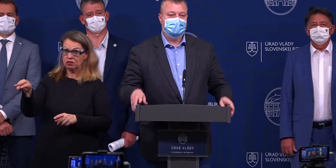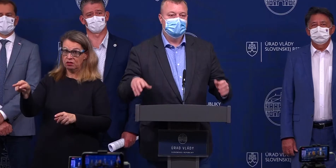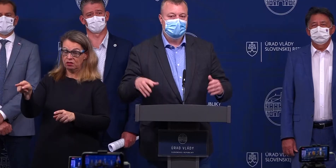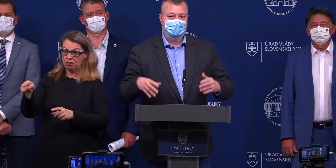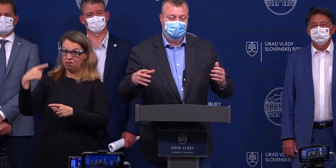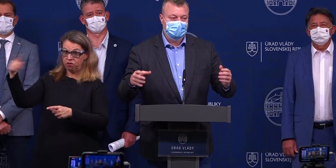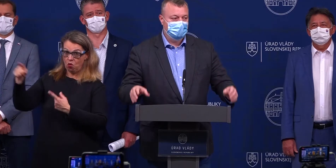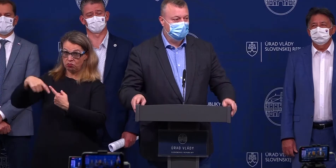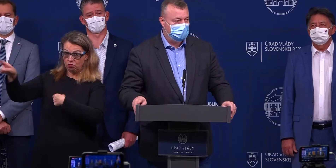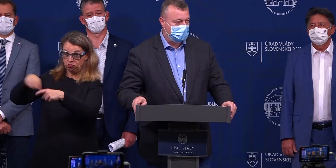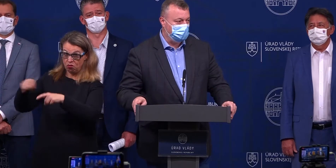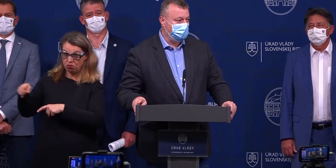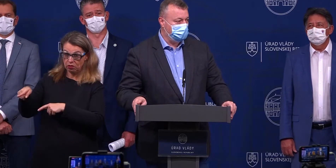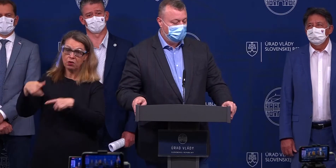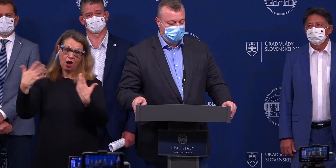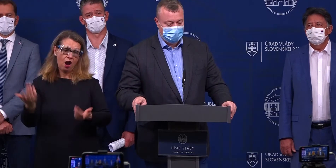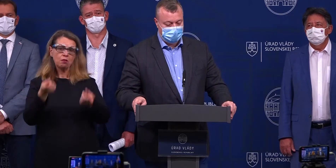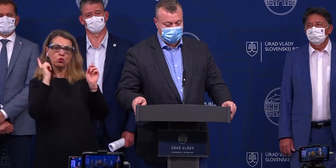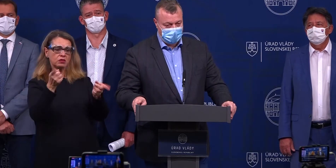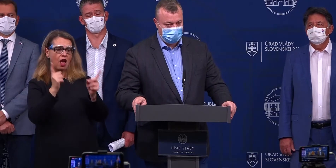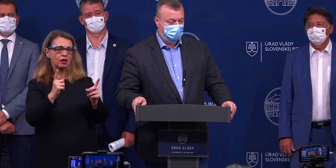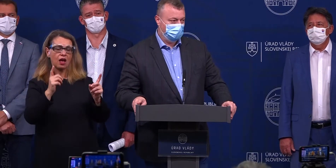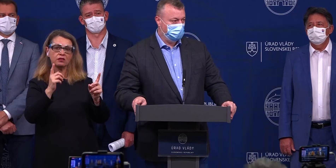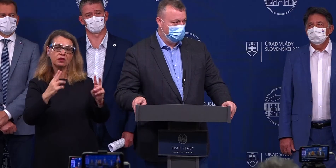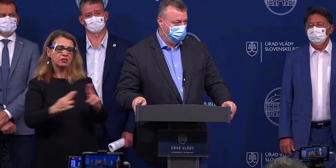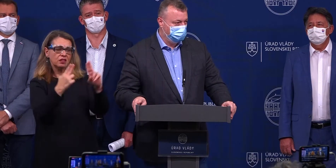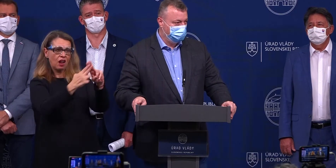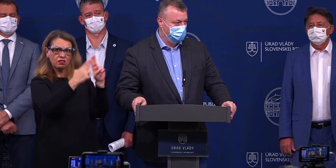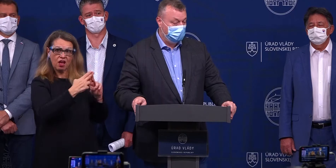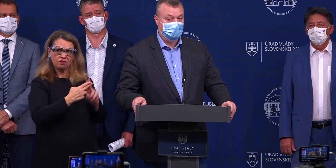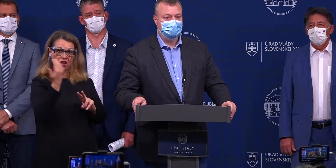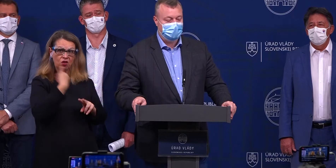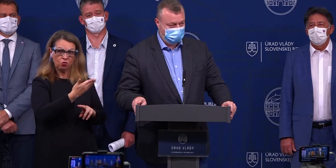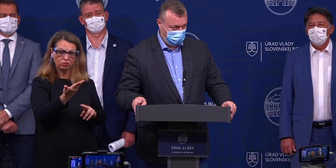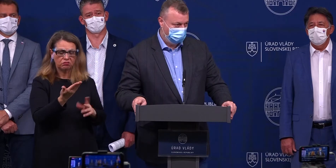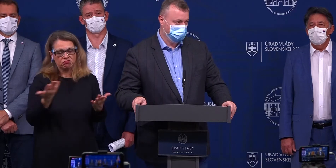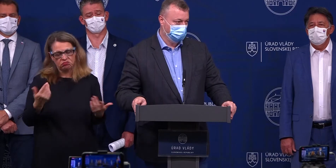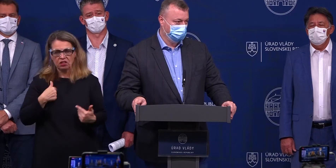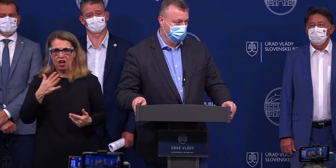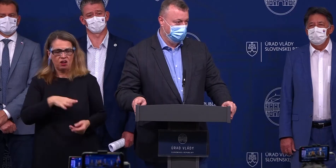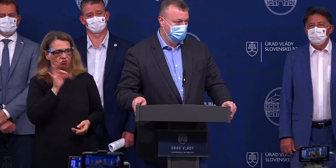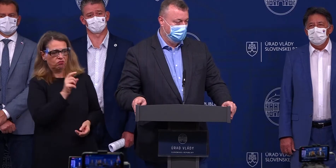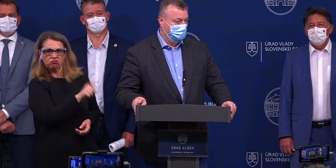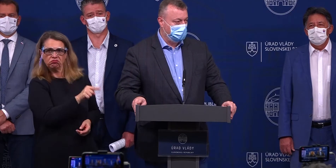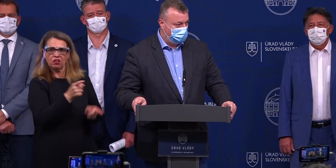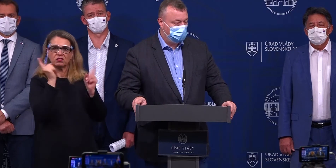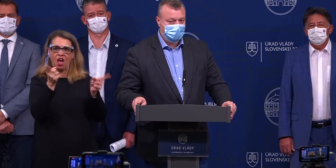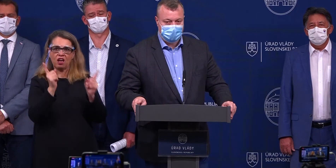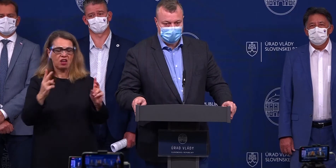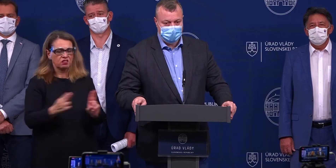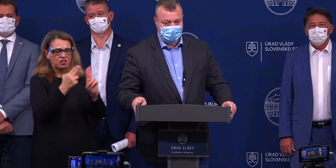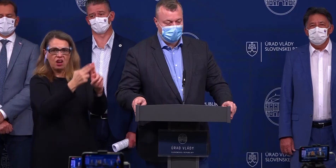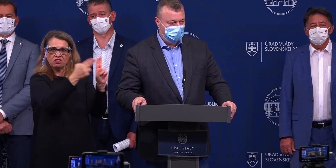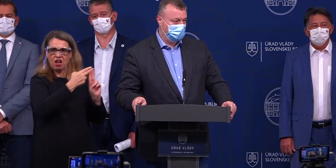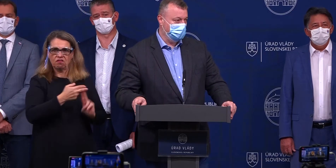že sa budeme v najbližšom období stretávať s menším počtom ľudí. A tieto fakty. Každý, kto